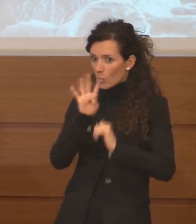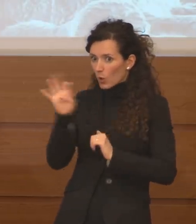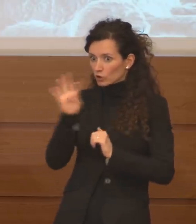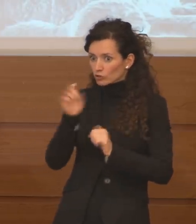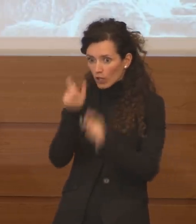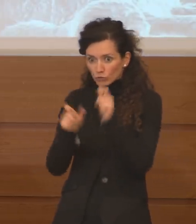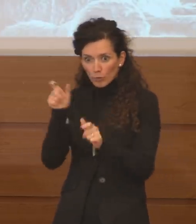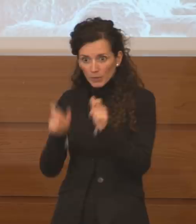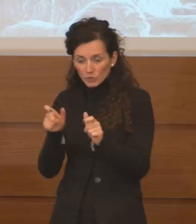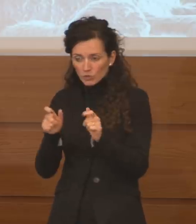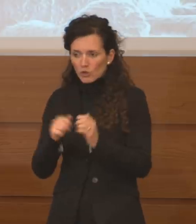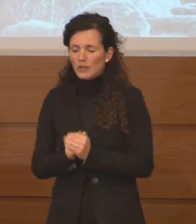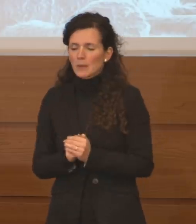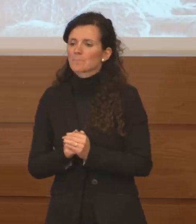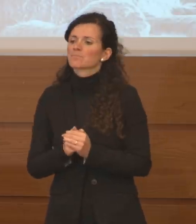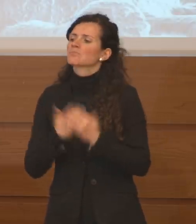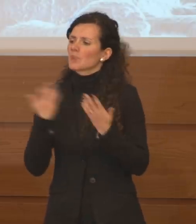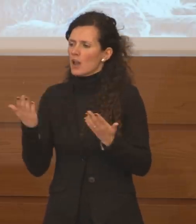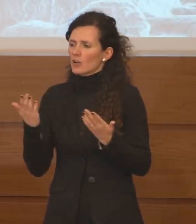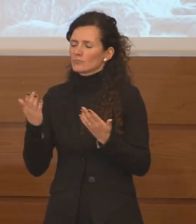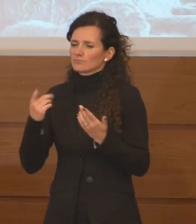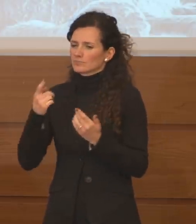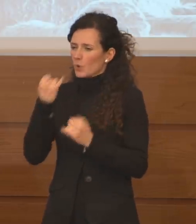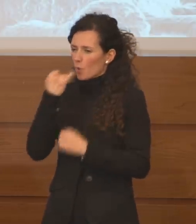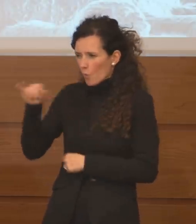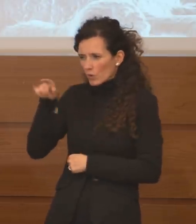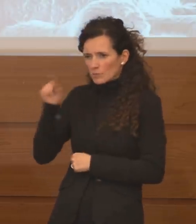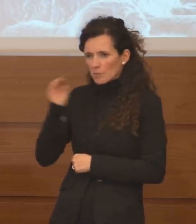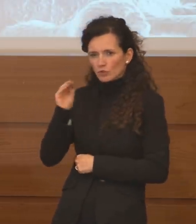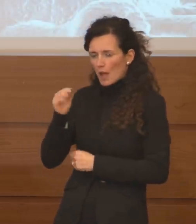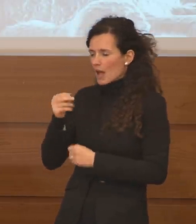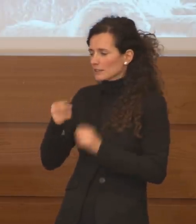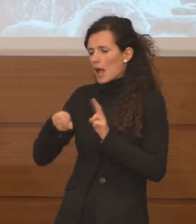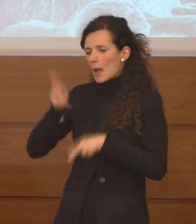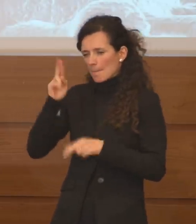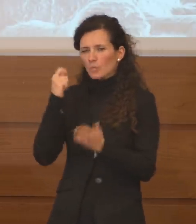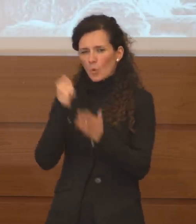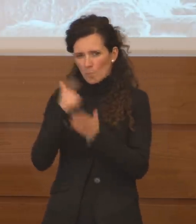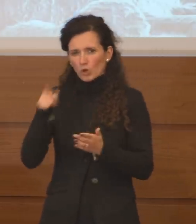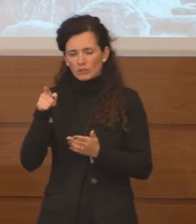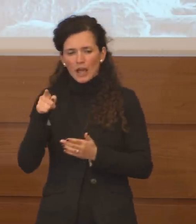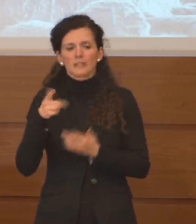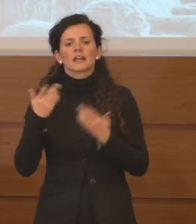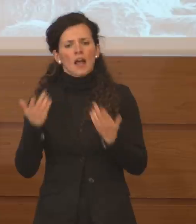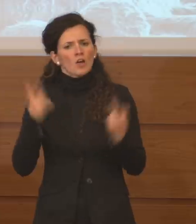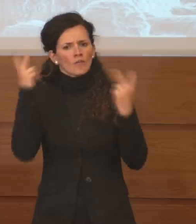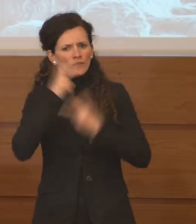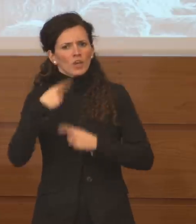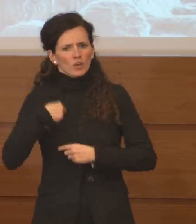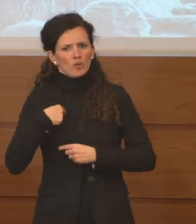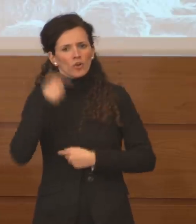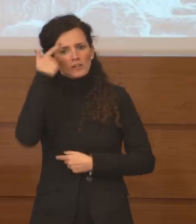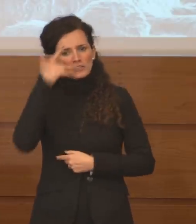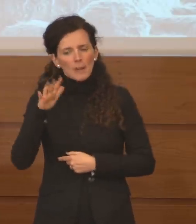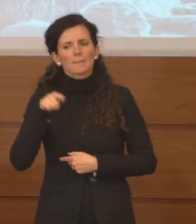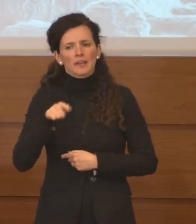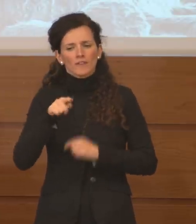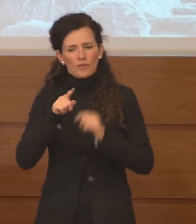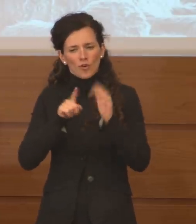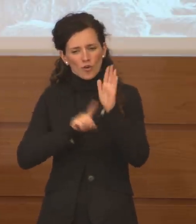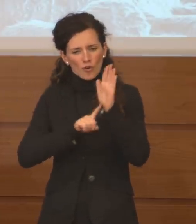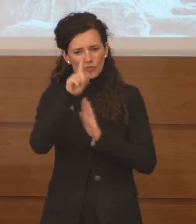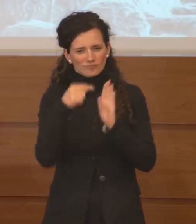Allora partiamo dall'ultimo che mi sembra più importante, anche io sapevo questo dato, conosco questo dato,